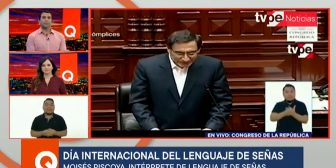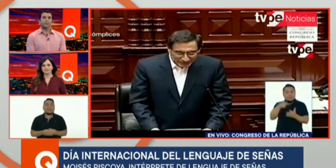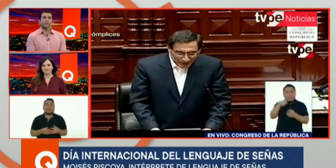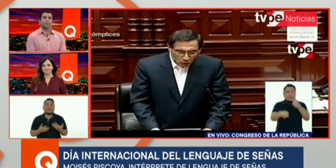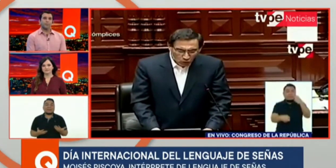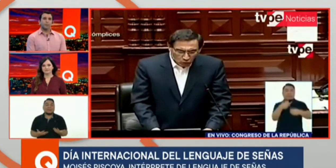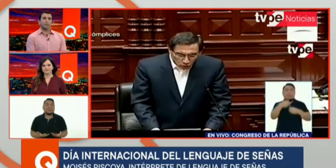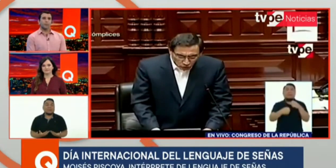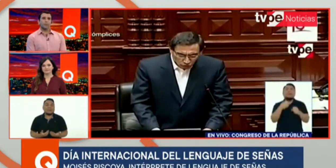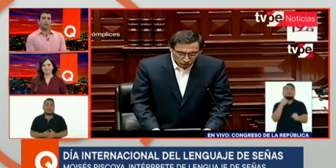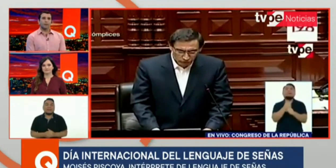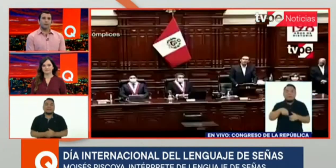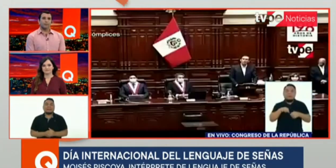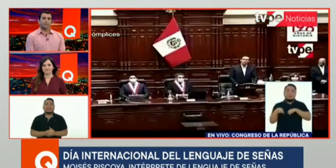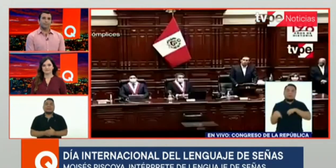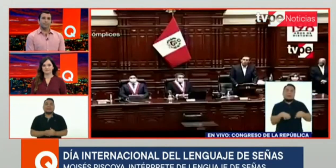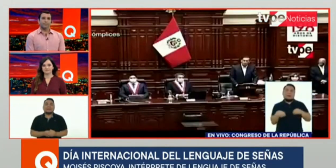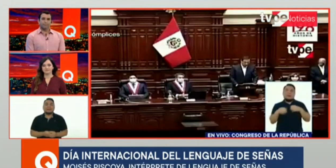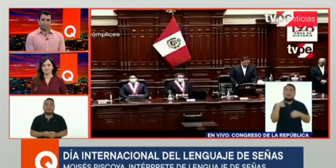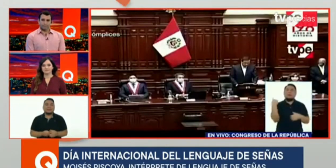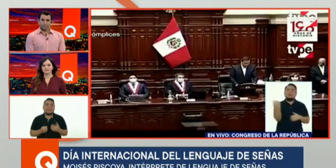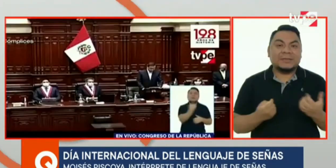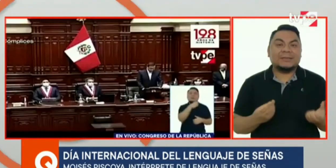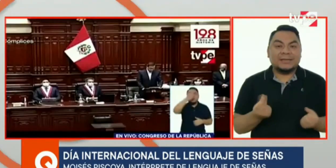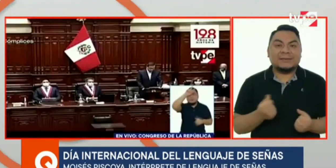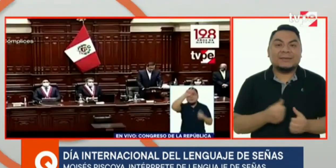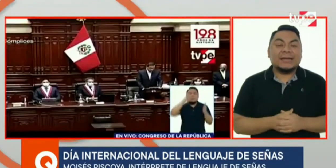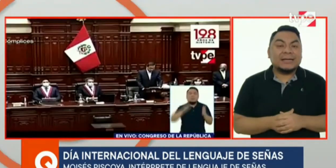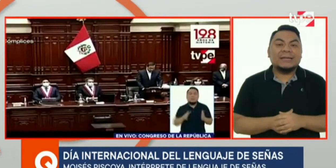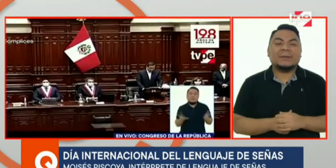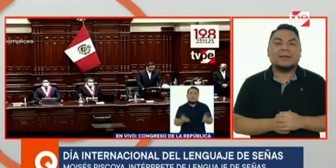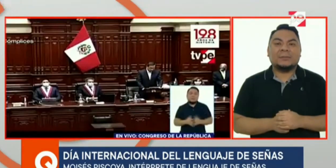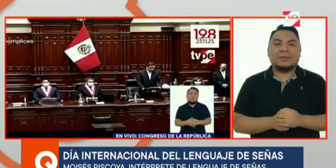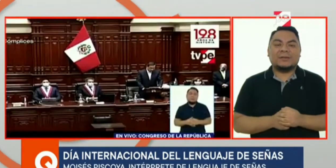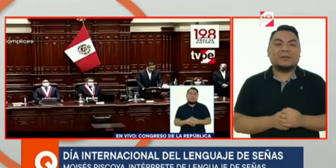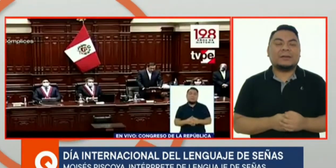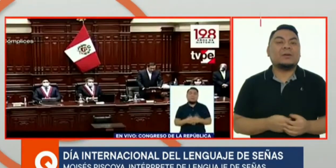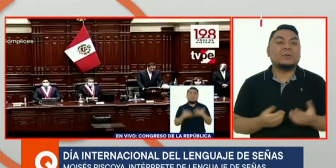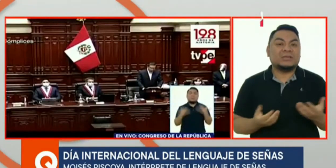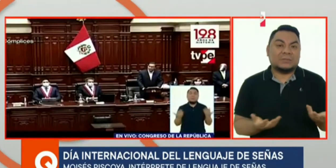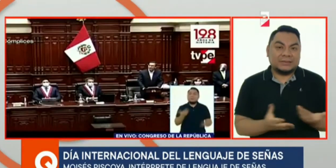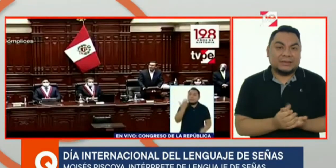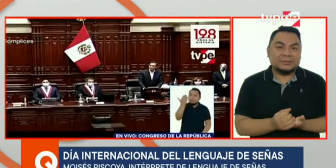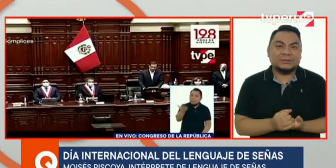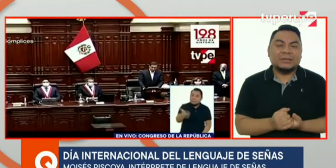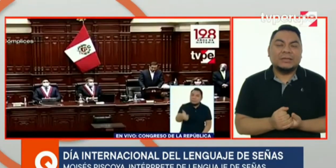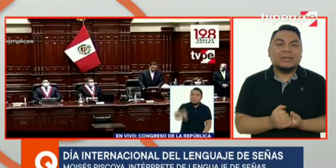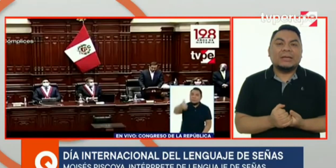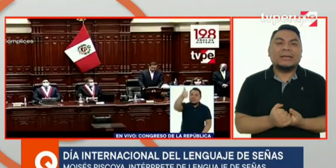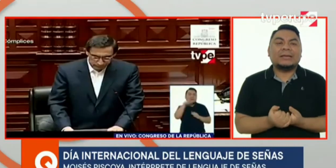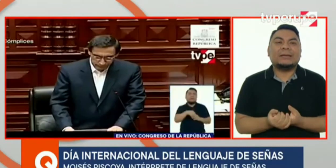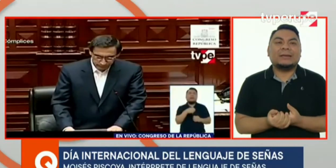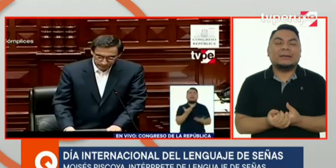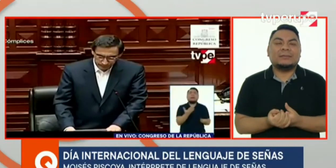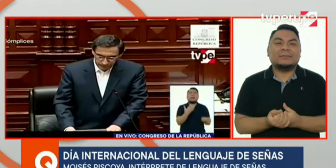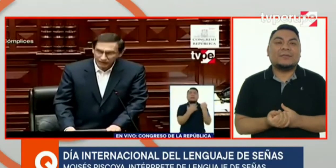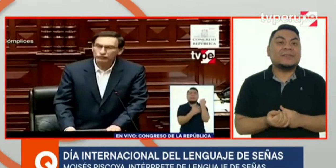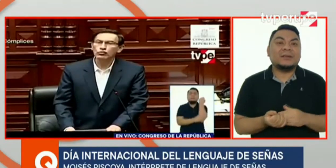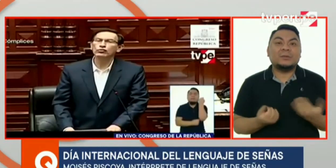precisamente tienen una seña y el intérprete tiene que ser ágil para poder saber cómo interpretarlo, ¿no? Fácil hubiera